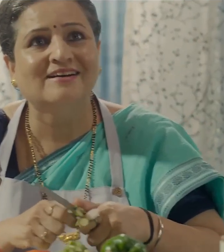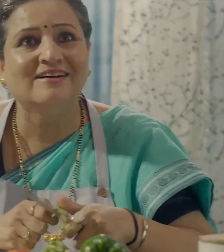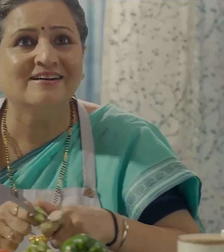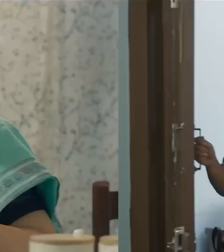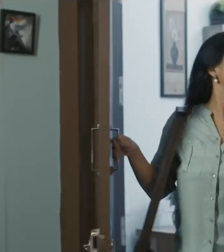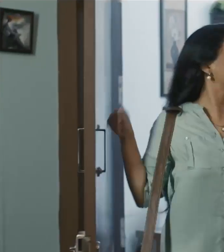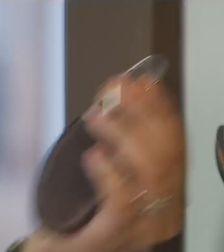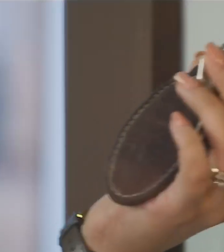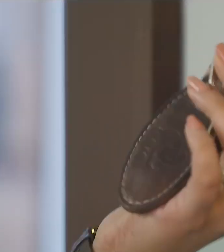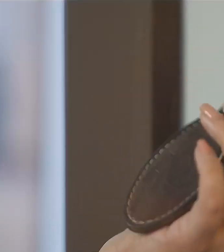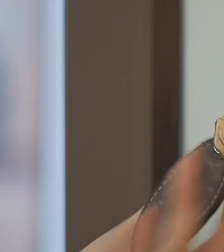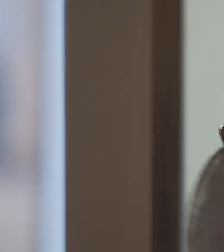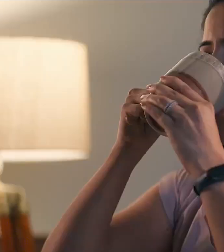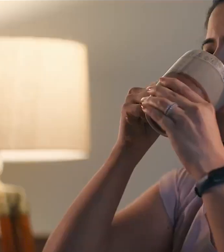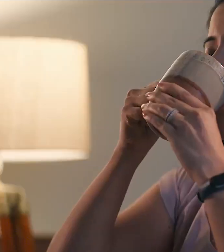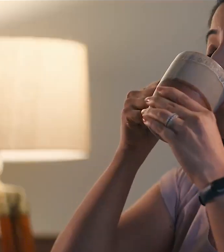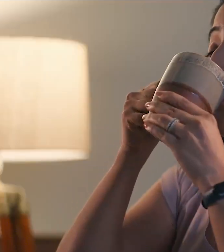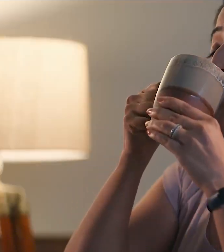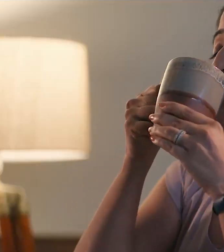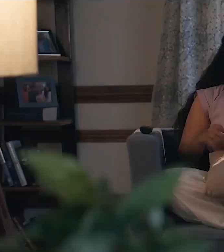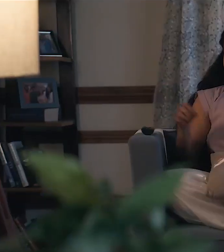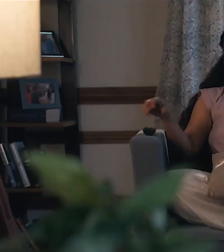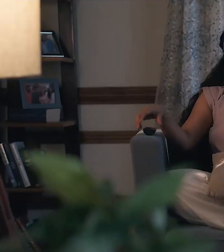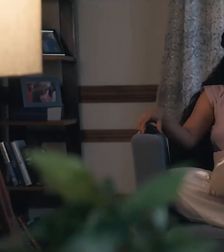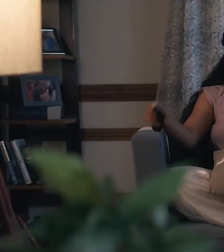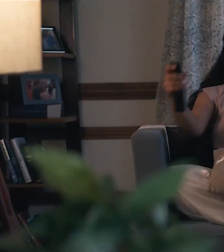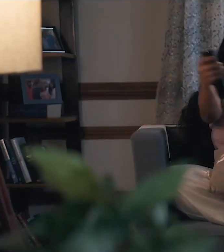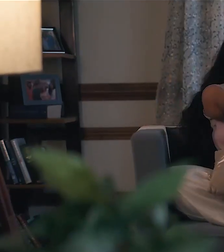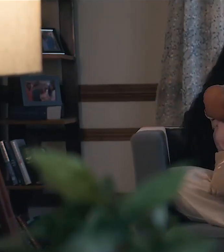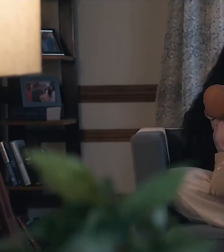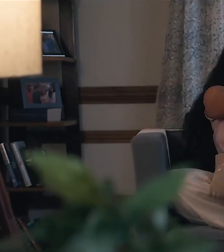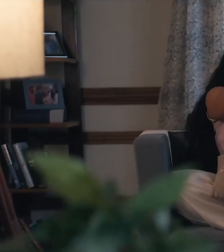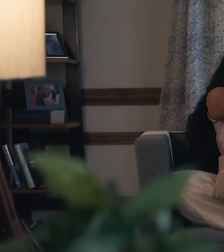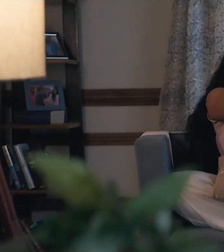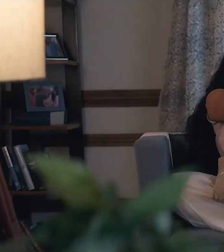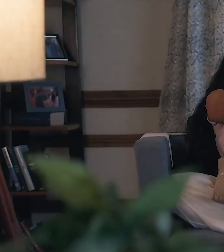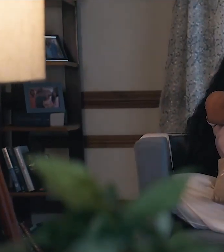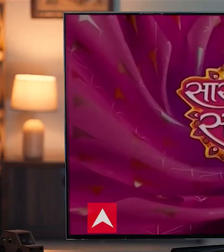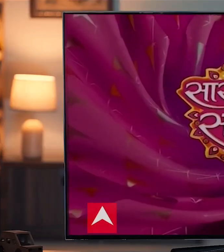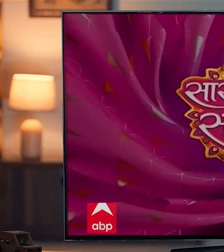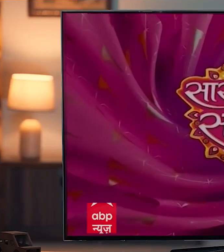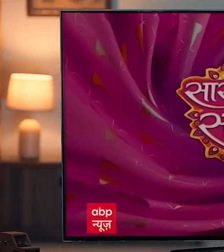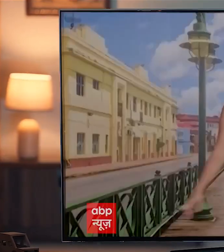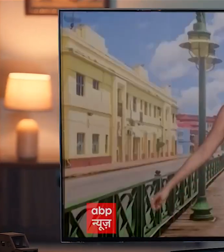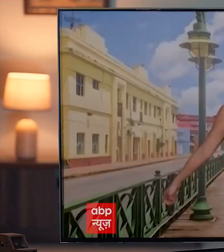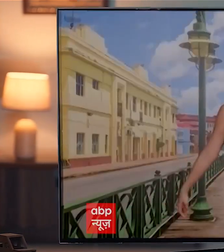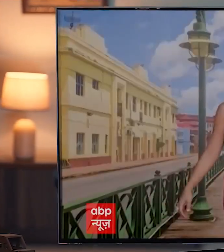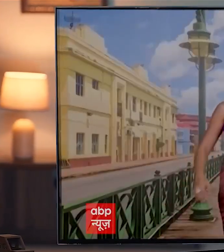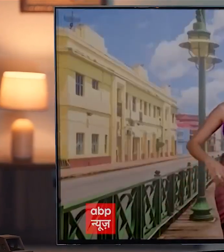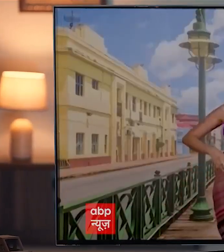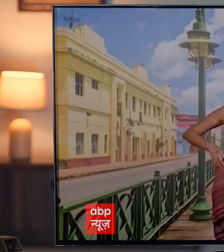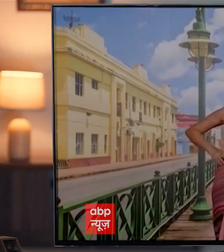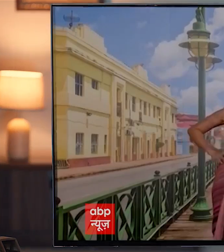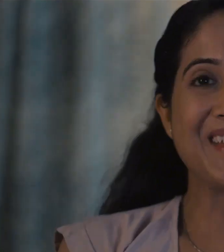और ये हैं इनकी बहू पूरे दिन आफिस की टेंशन हो जाए गौन जब ये करें अपना फेवरिट शो फ्री